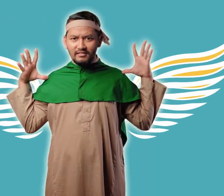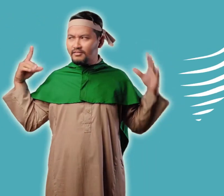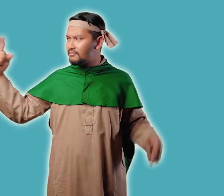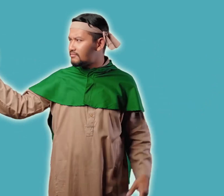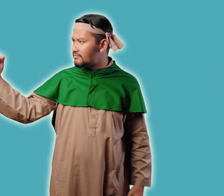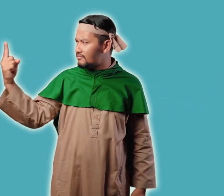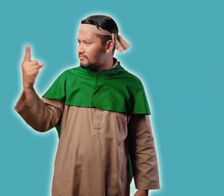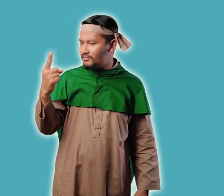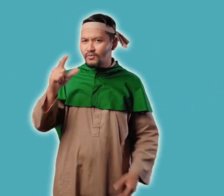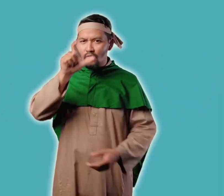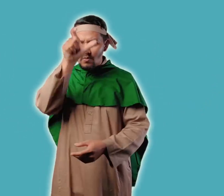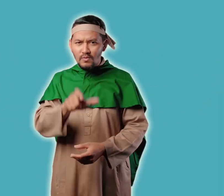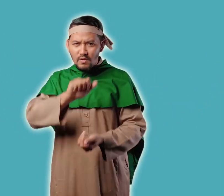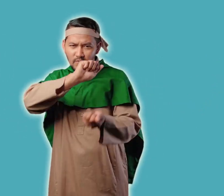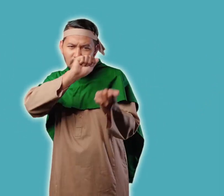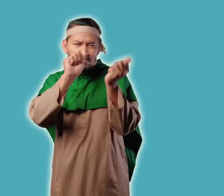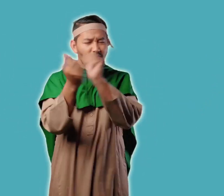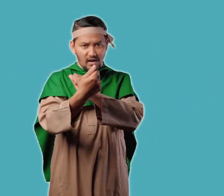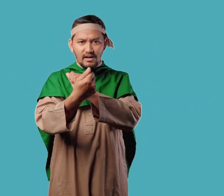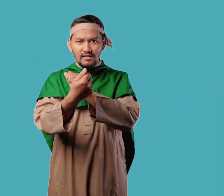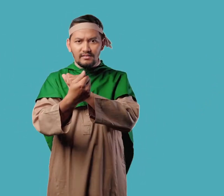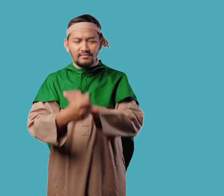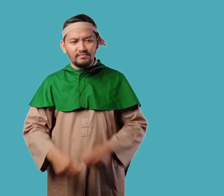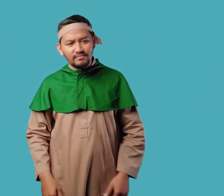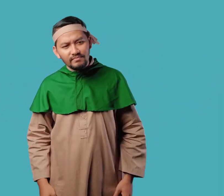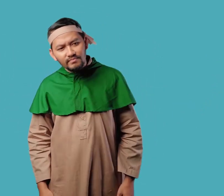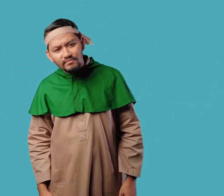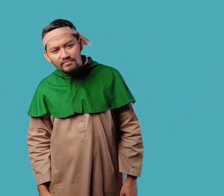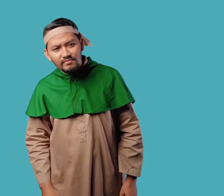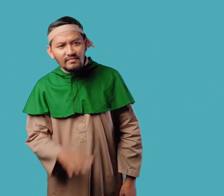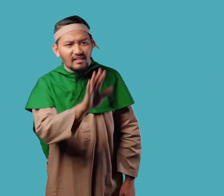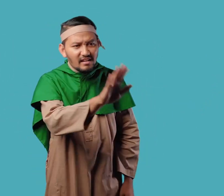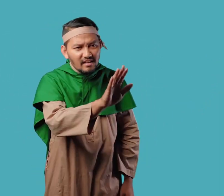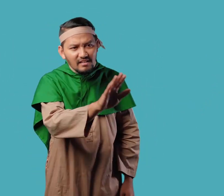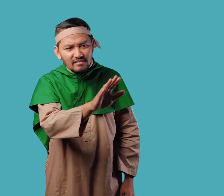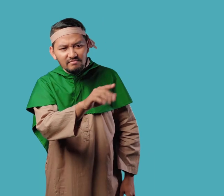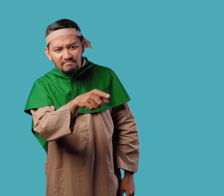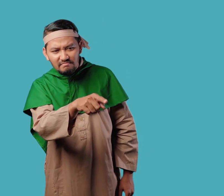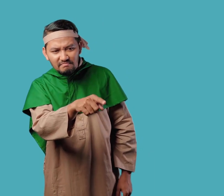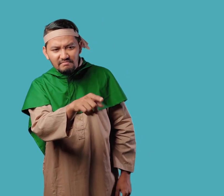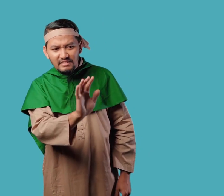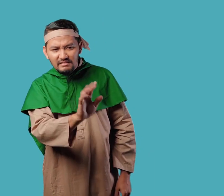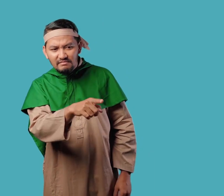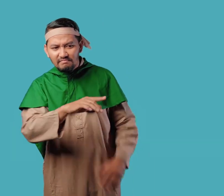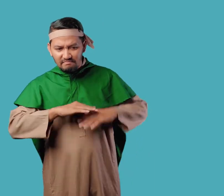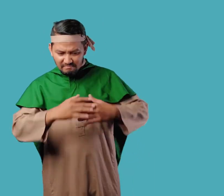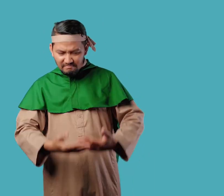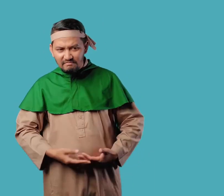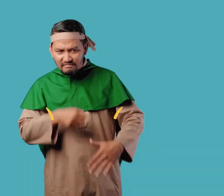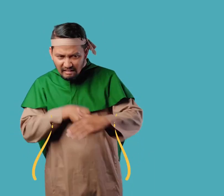Mariam sedang sendiri Datanglah malaikat yang menyerupai manusia Dan mengatakan Kelak kamu